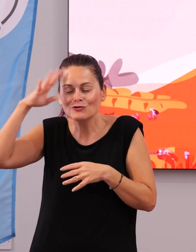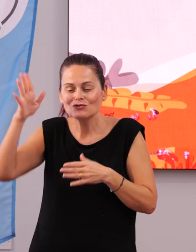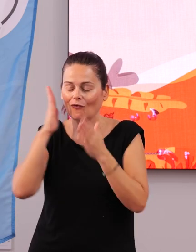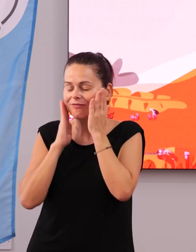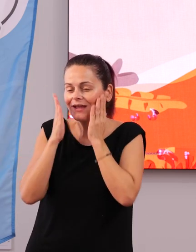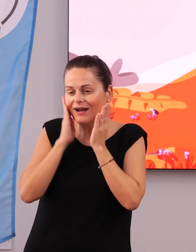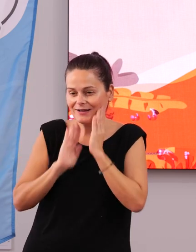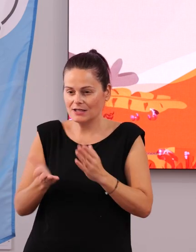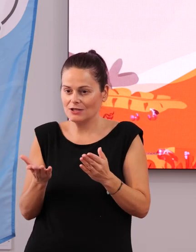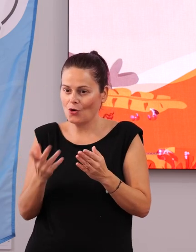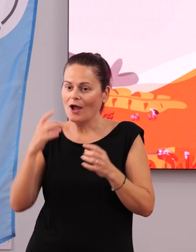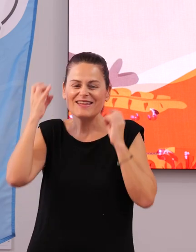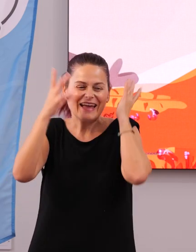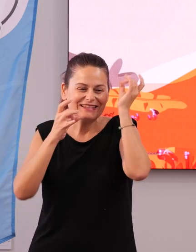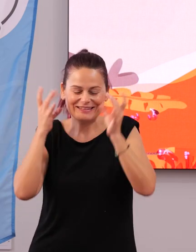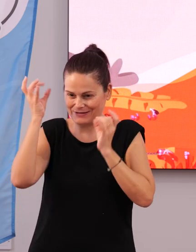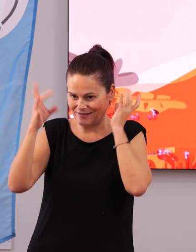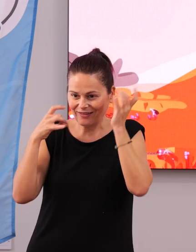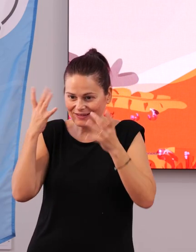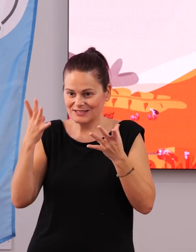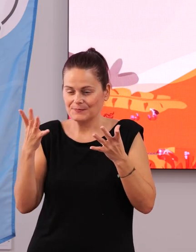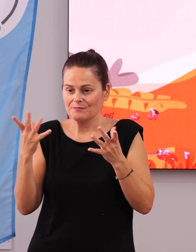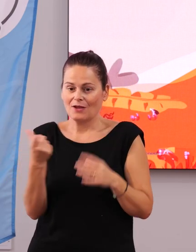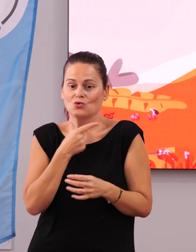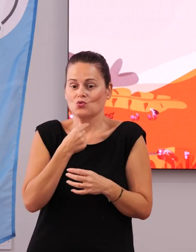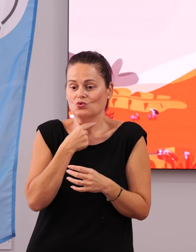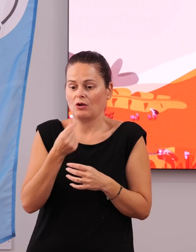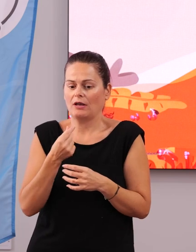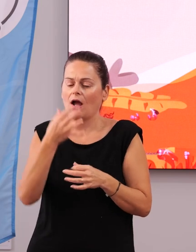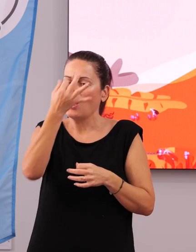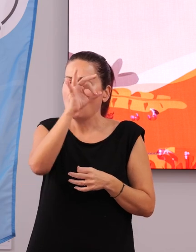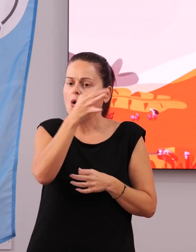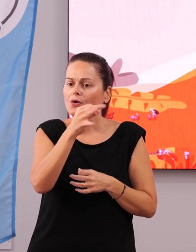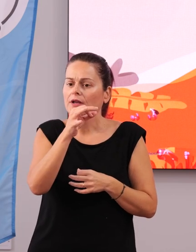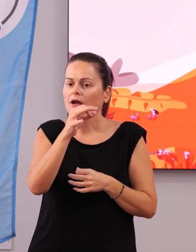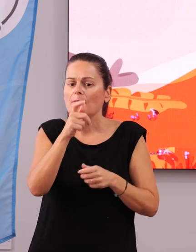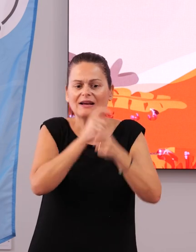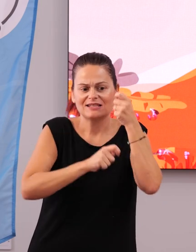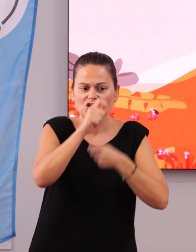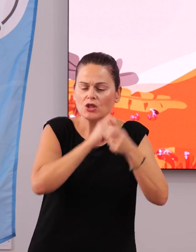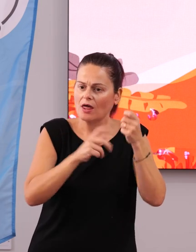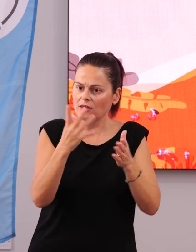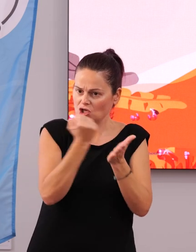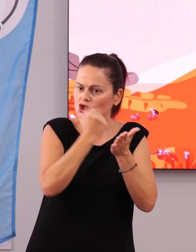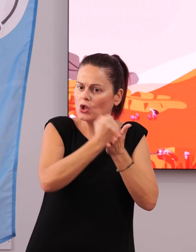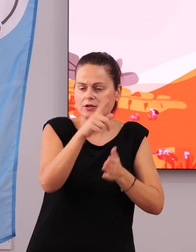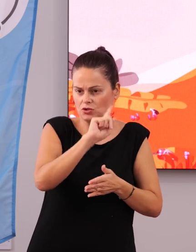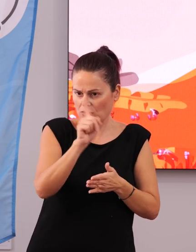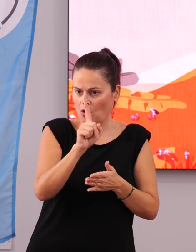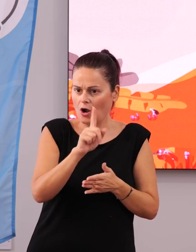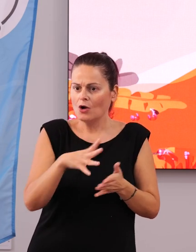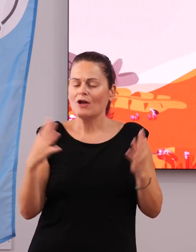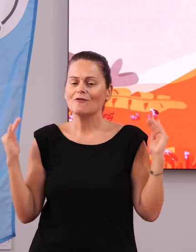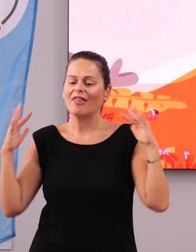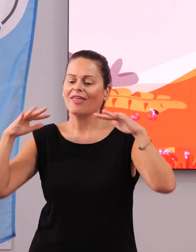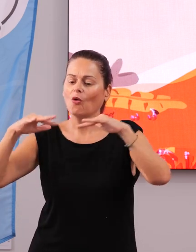de cariño y está cargado de actividades que nos gustaría que no fueran para las personas que vienen a nuestras asociaciones, sino que supongan un espacio de